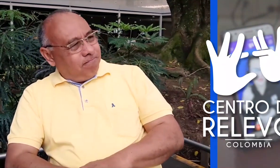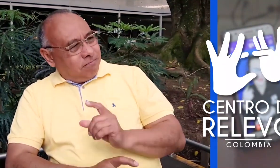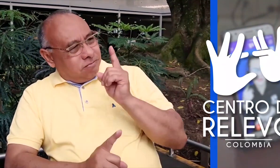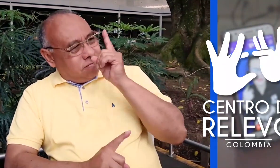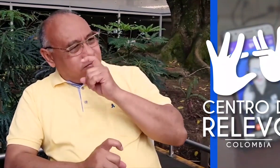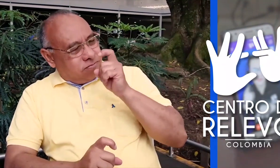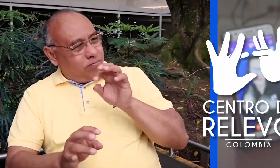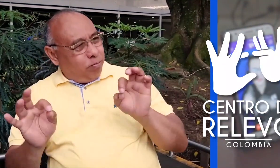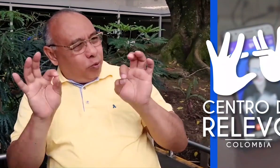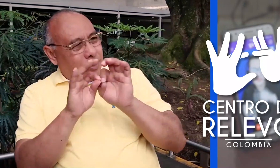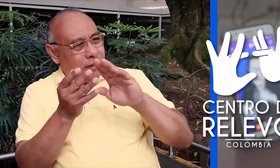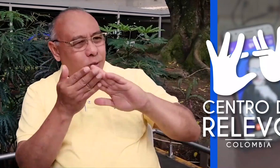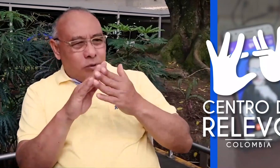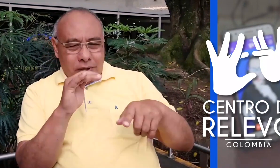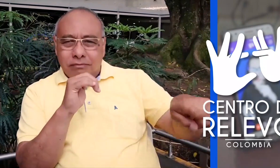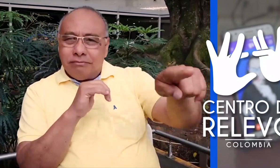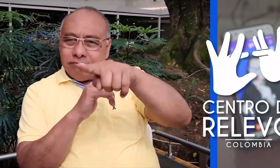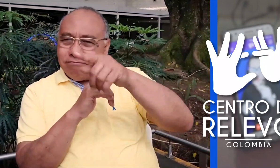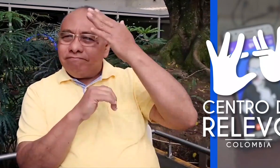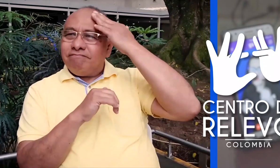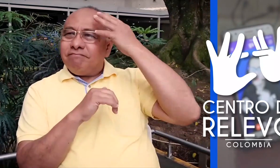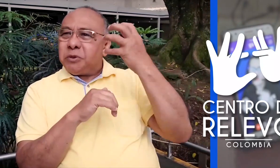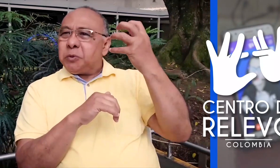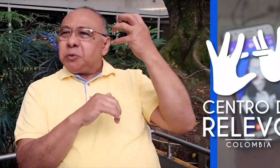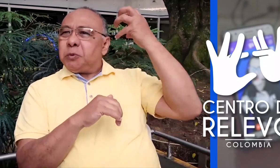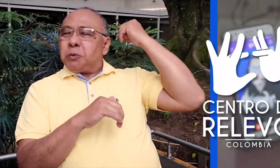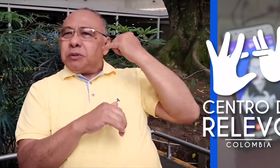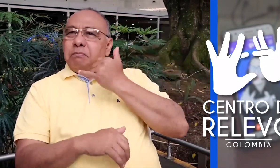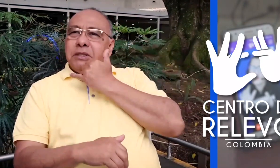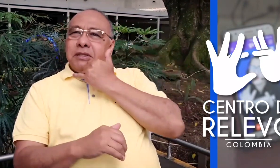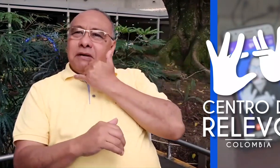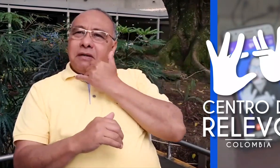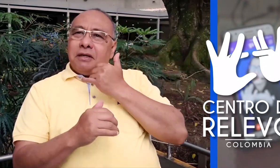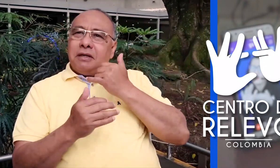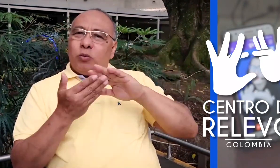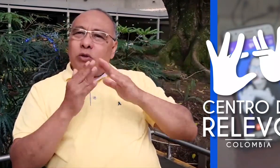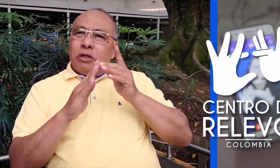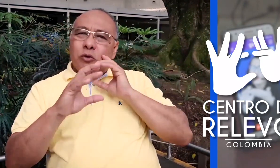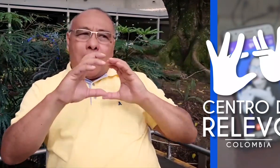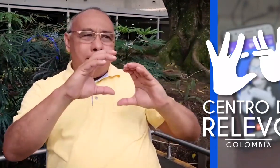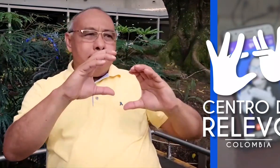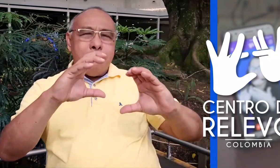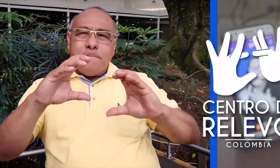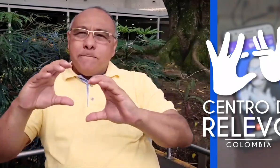Es importante reflexionar sobre esto y que la comunidad sepa qué ocurría en esa época, cómo era la comunicación o las barreras